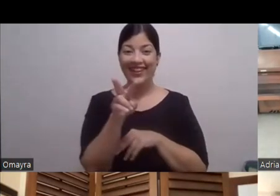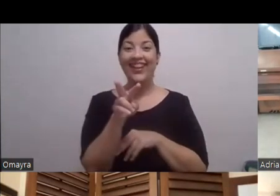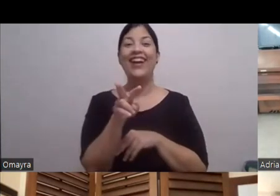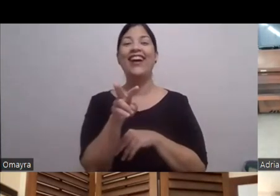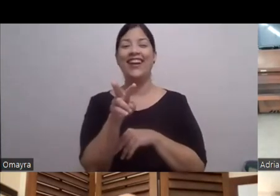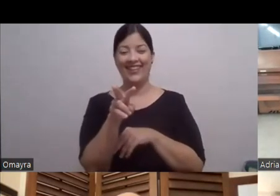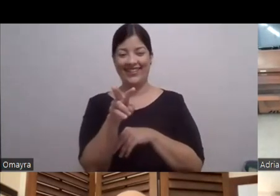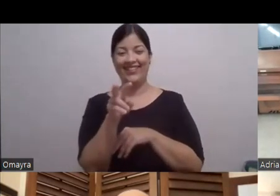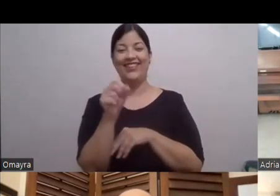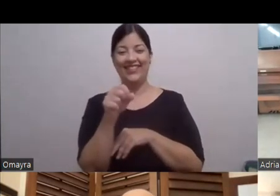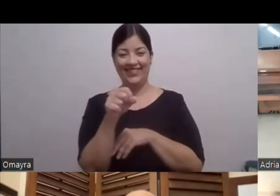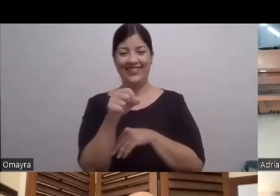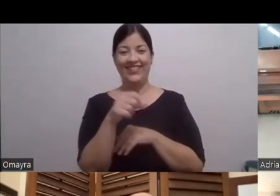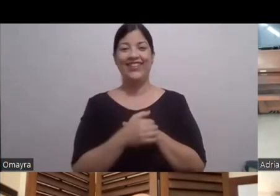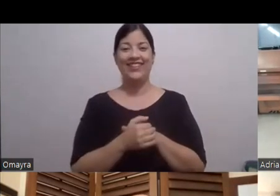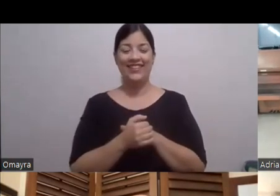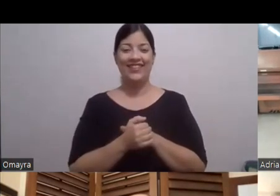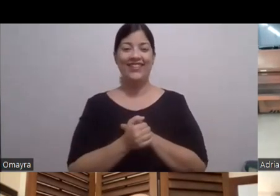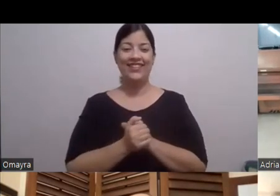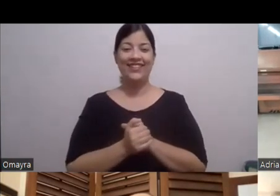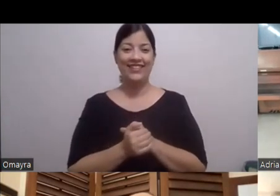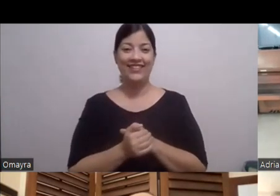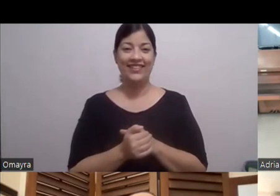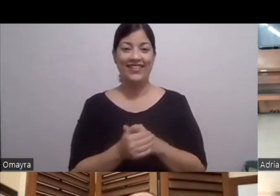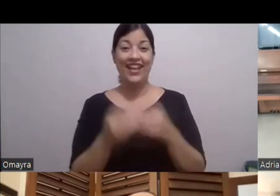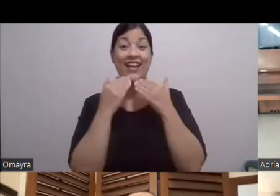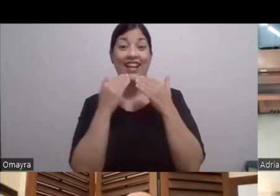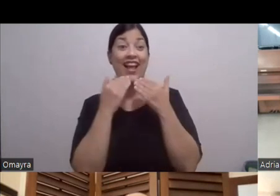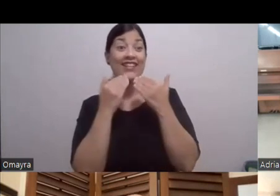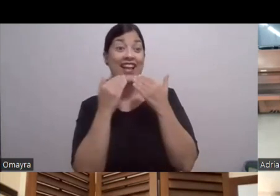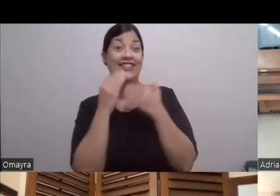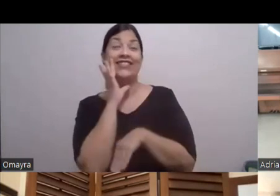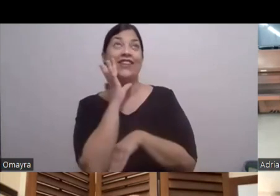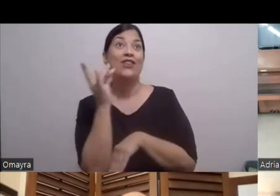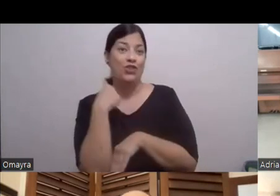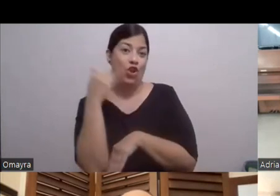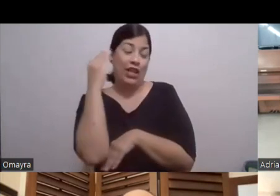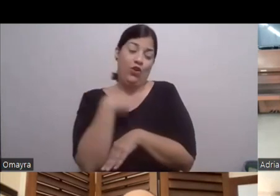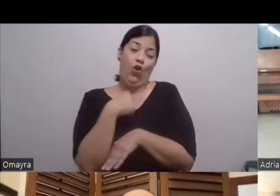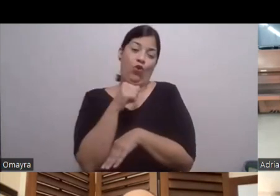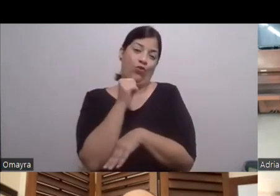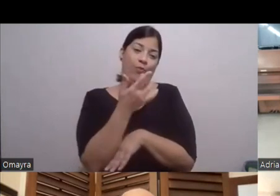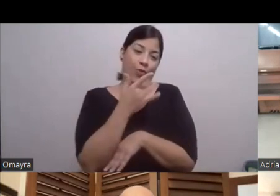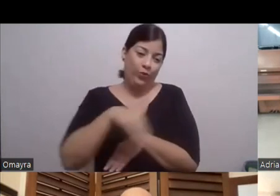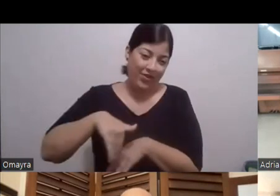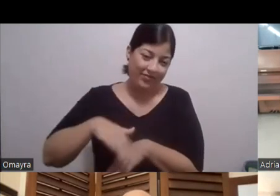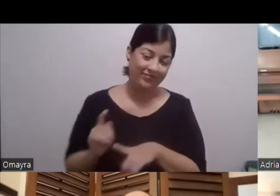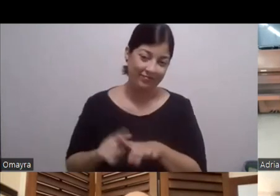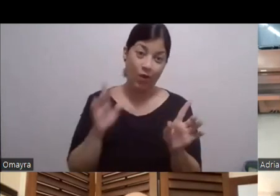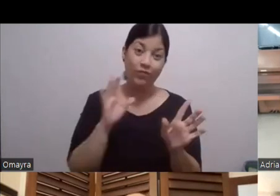¡Mírala! Gracias, gracias Está riquísimo Digo, yo sé que está riquísimo Todavía no lo he probado No sé Cuentado